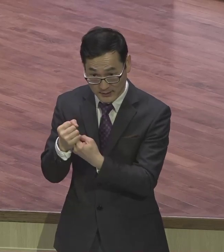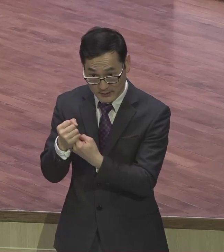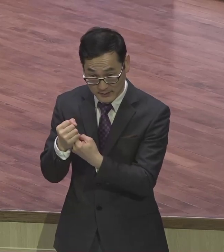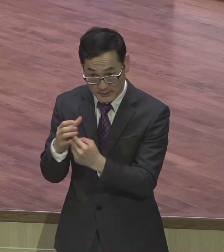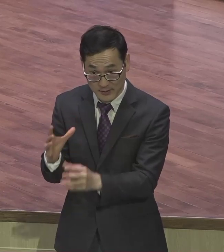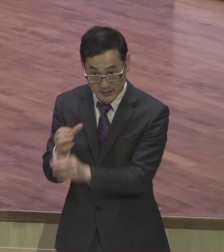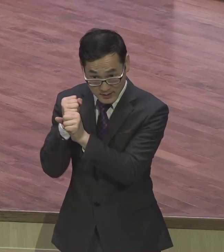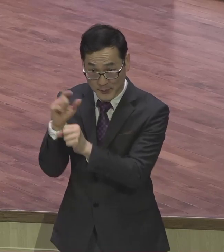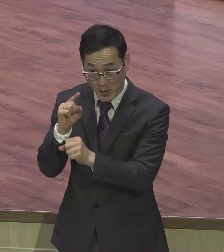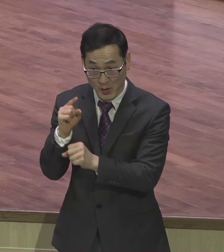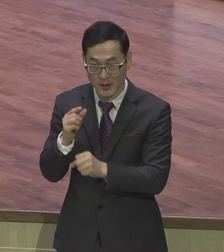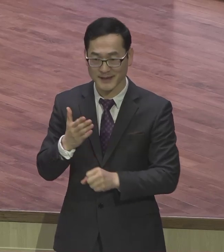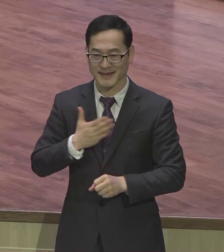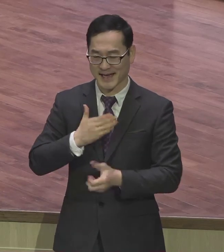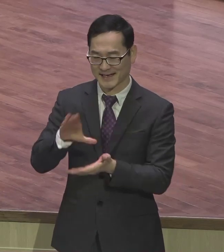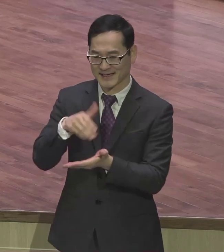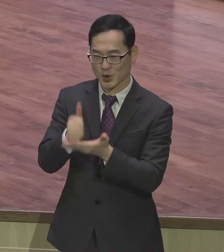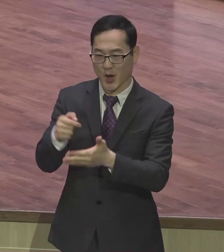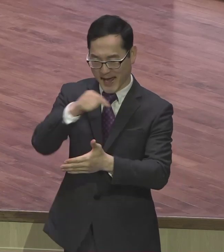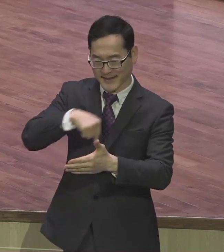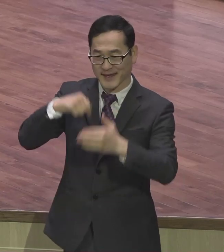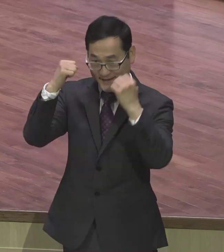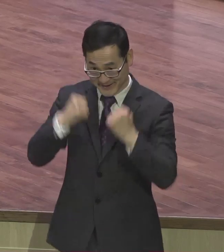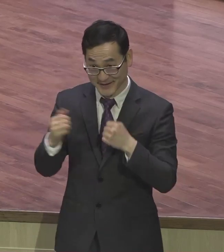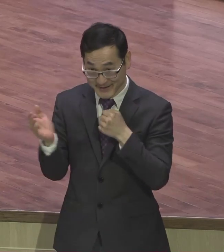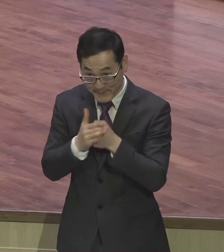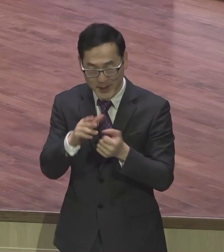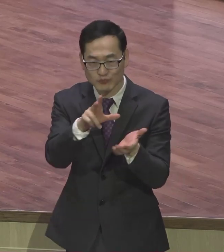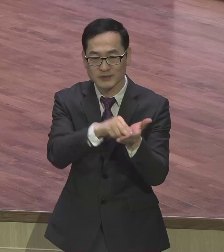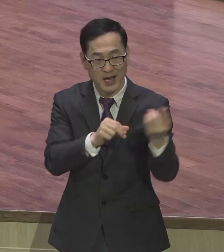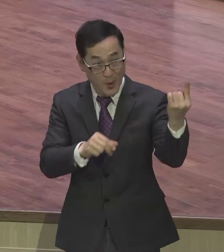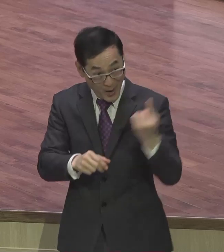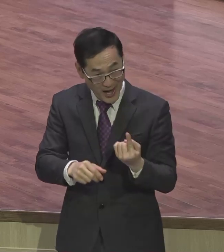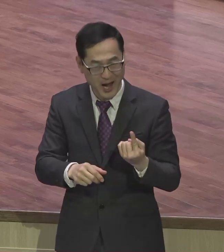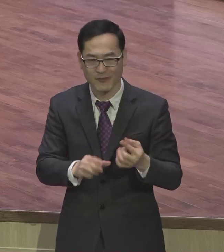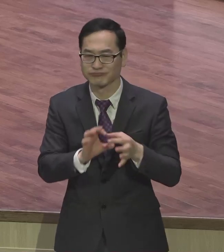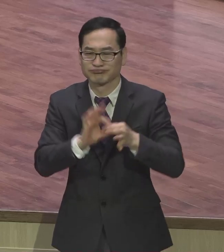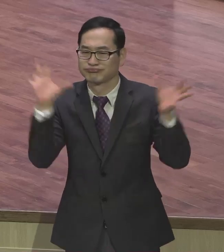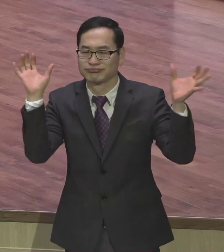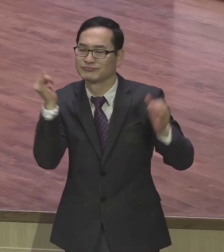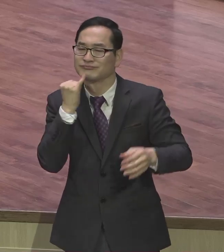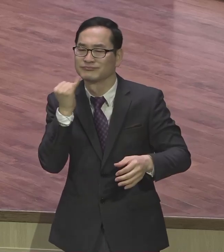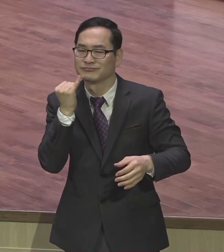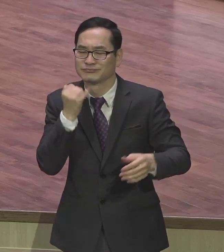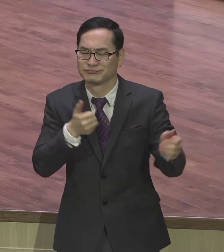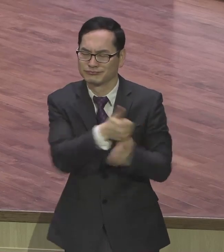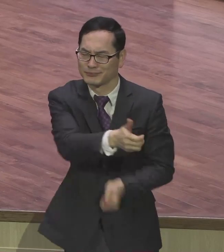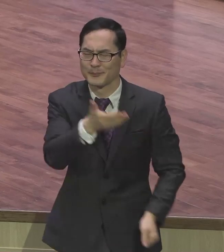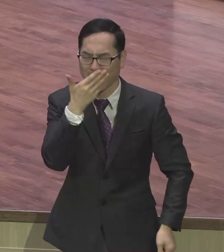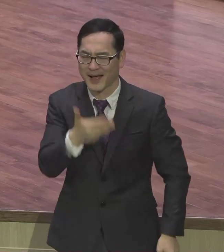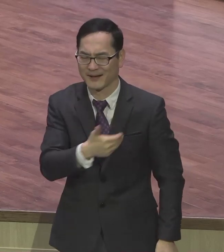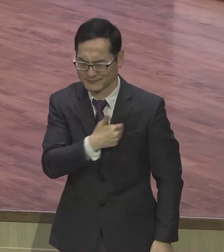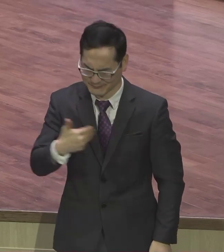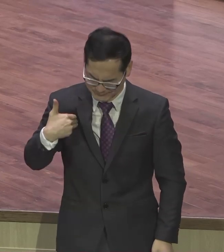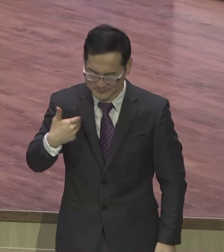그리스도 안 했기 때문에 어떤 문제와도 상관없다 그런 뜻이에요 어떤 문제와도 상관없다